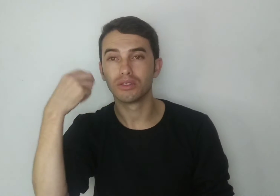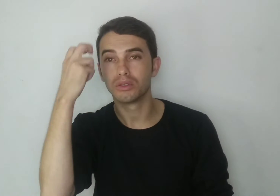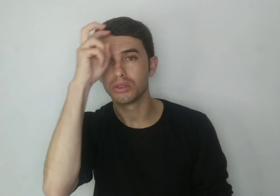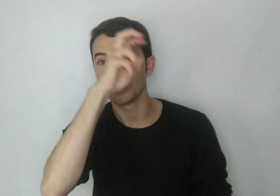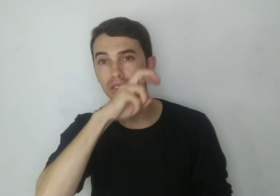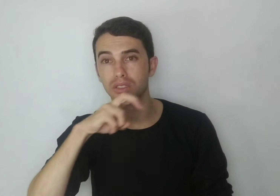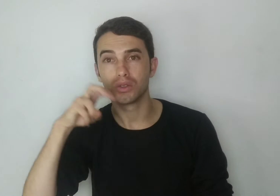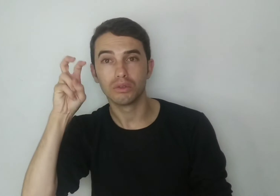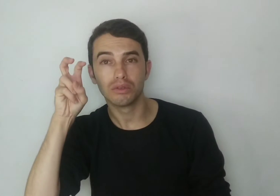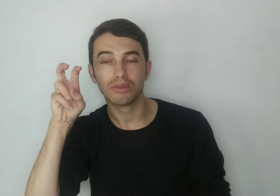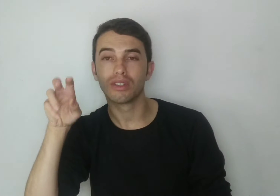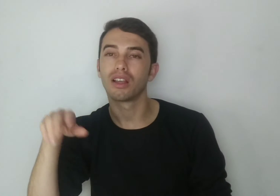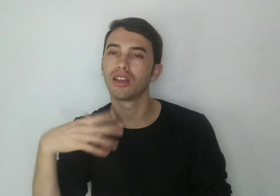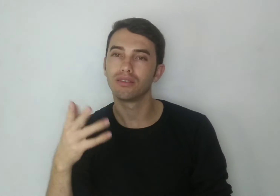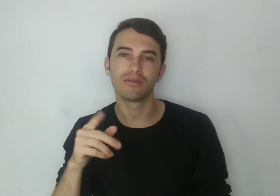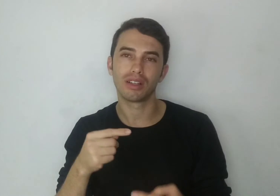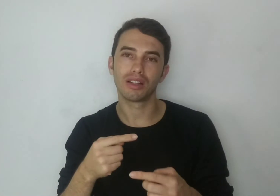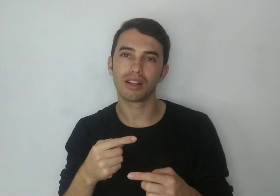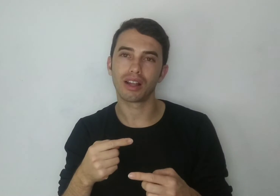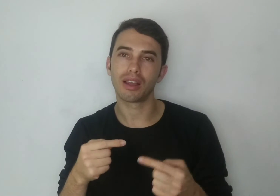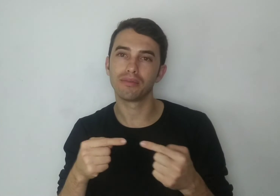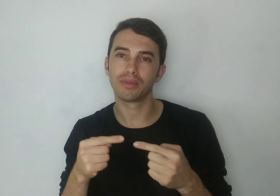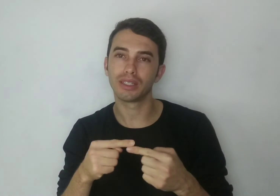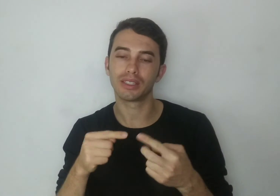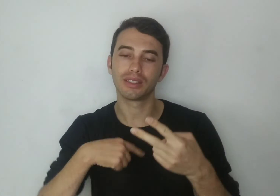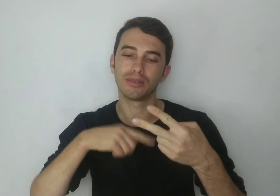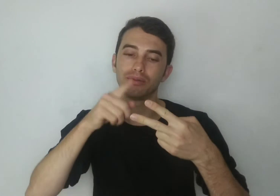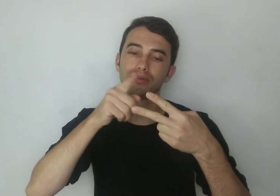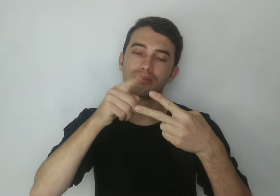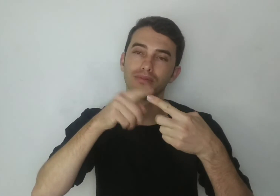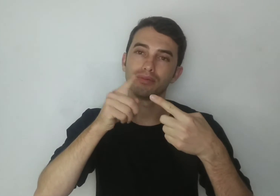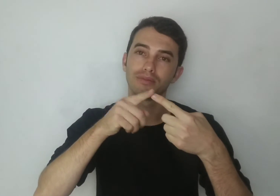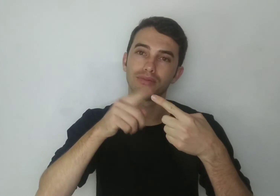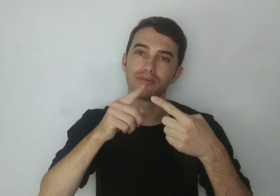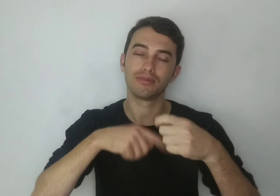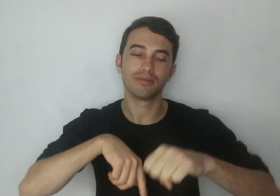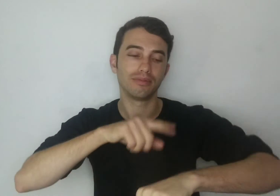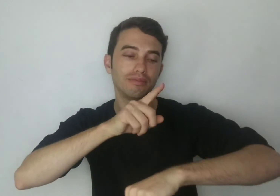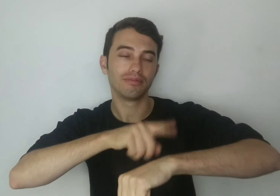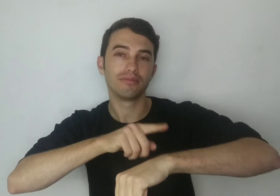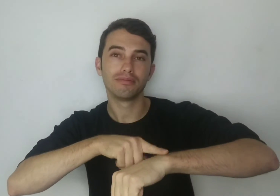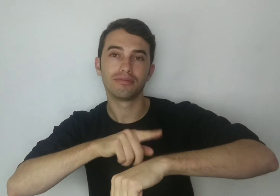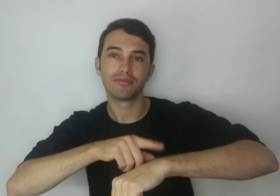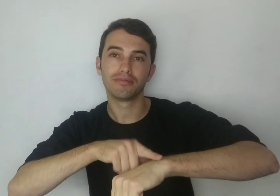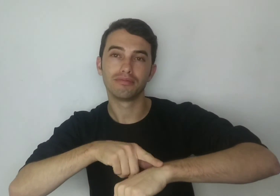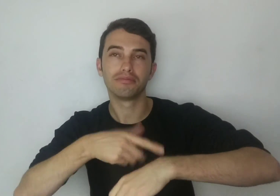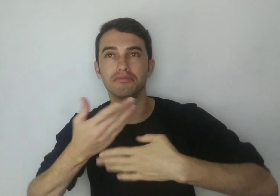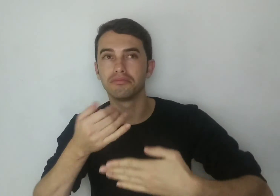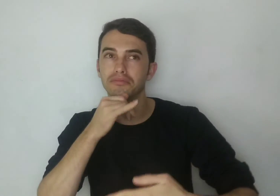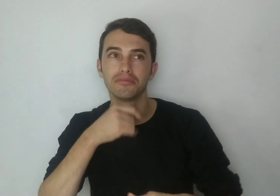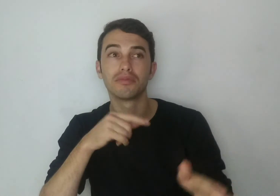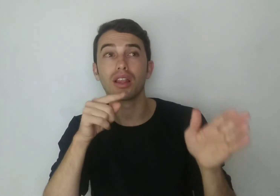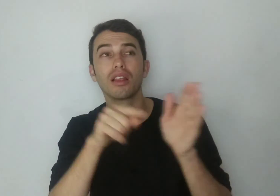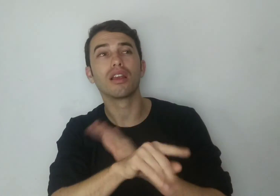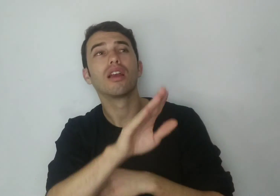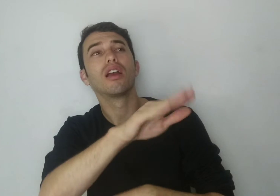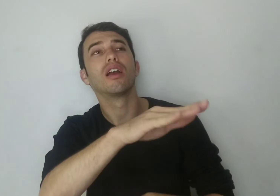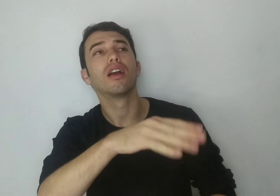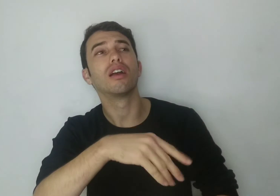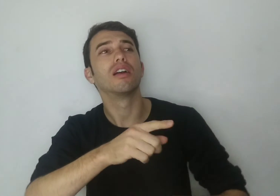Então nós temos essas duas opções, primeiro quando você vai fazer uma questão ou uma referência de horas, por